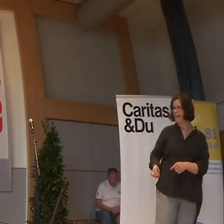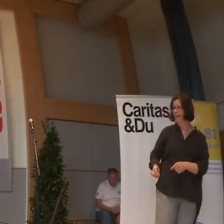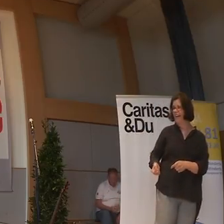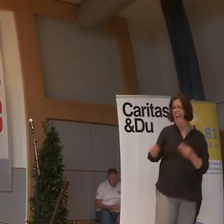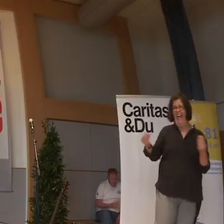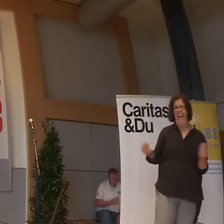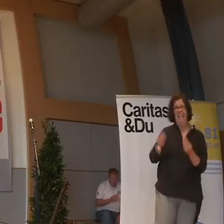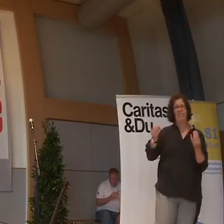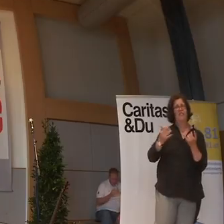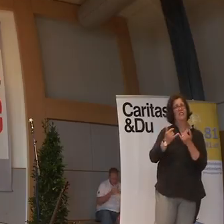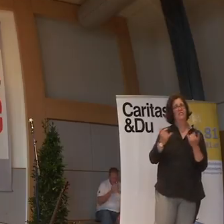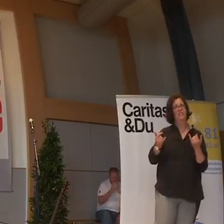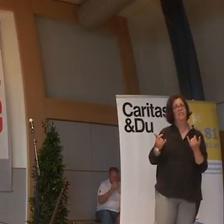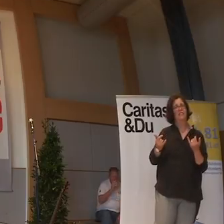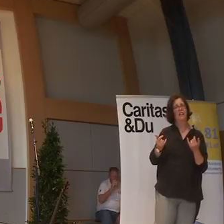etwas